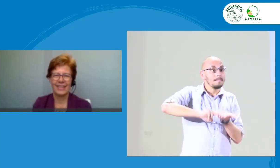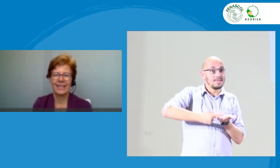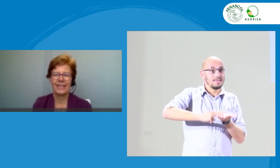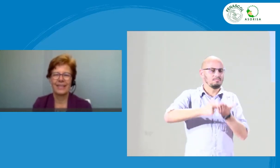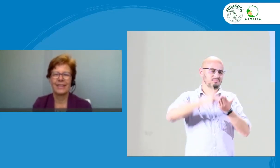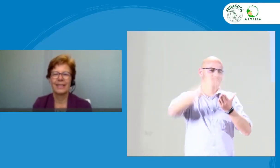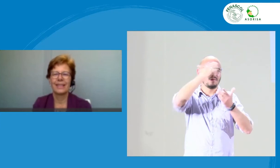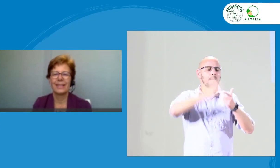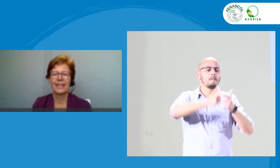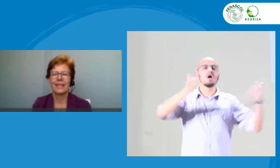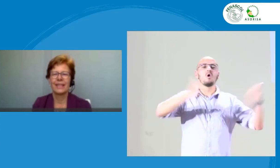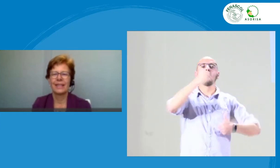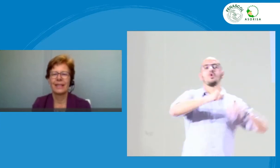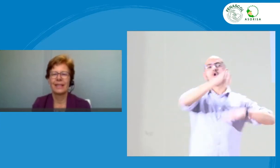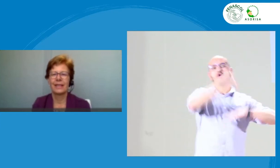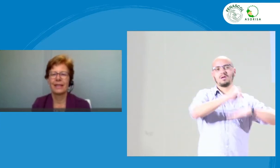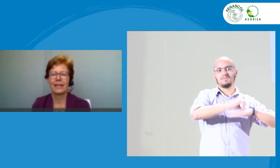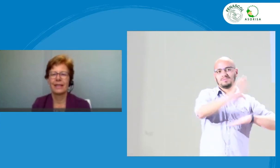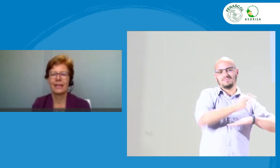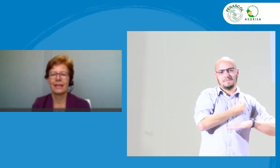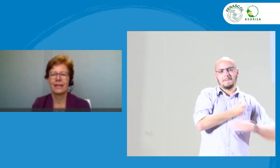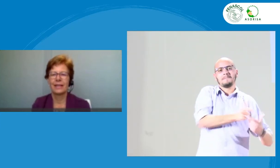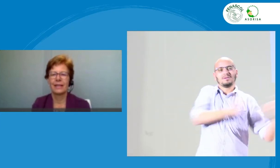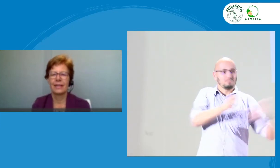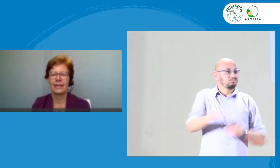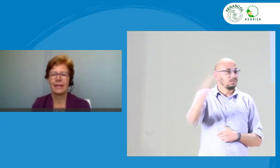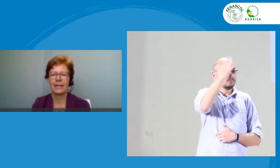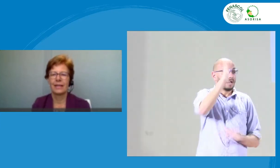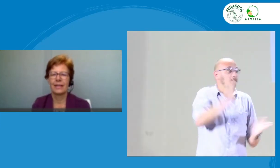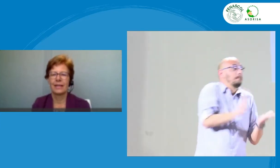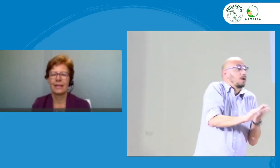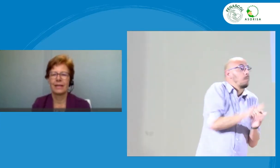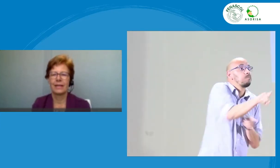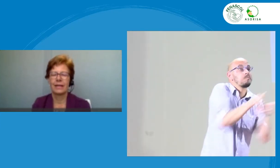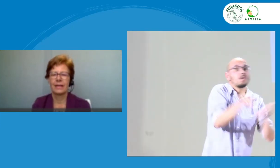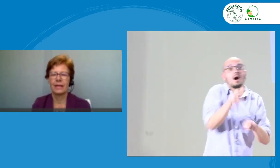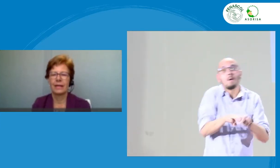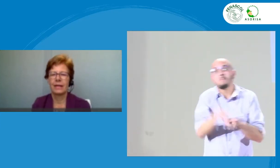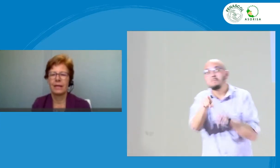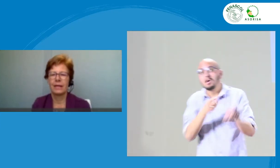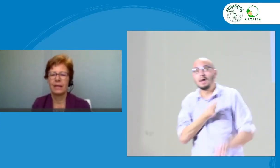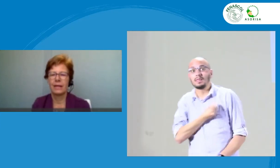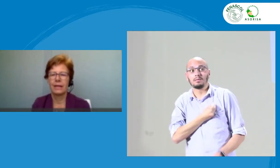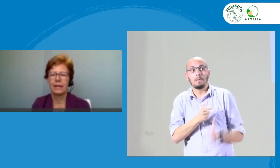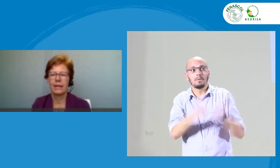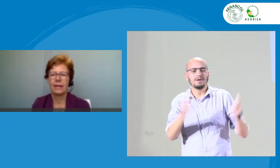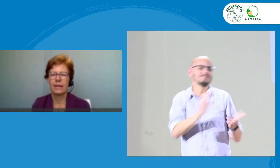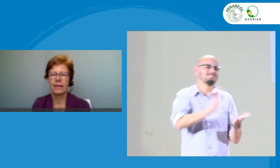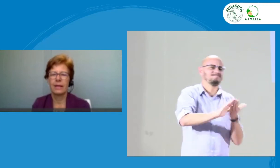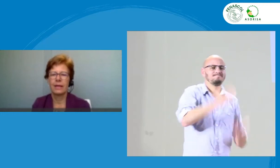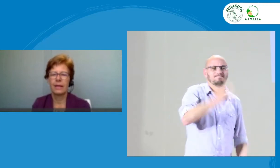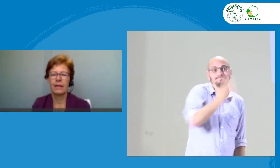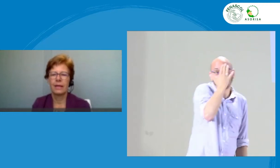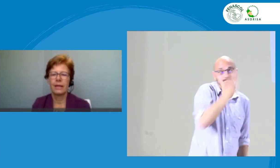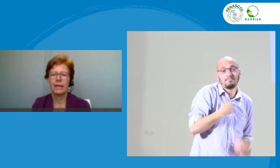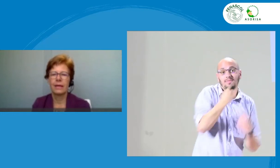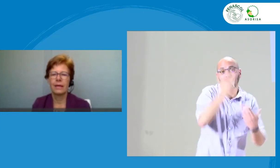Bueno, yo quiero exponer mis sentimientos en este momento y quiero disculparme de pronto si hay personas,